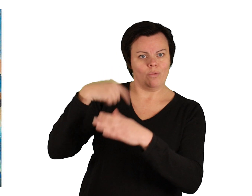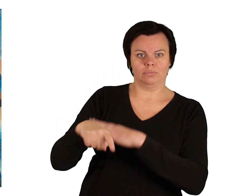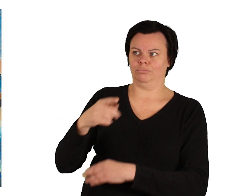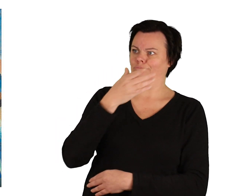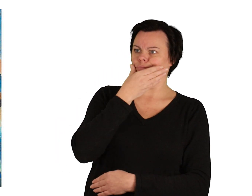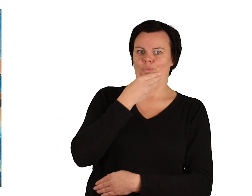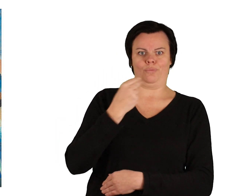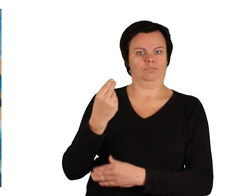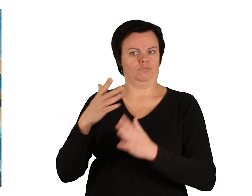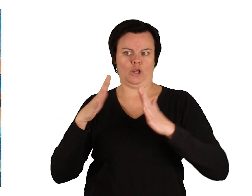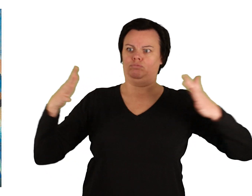Hütte und schien zufrieden.